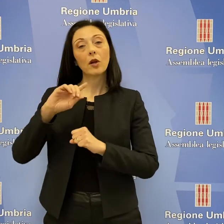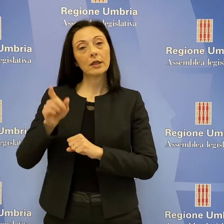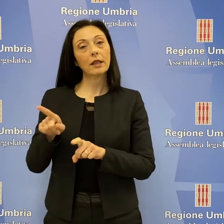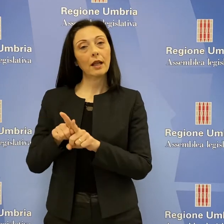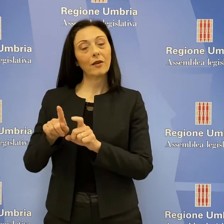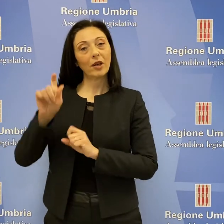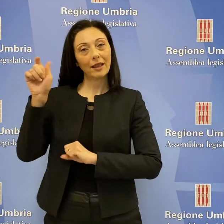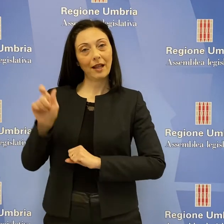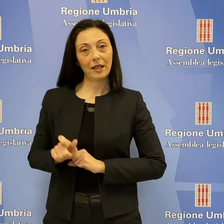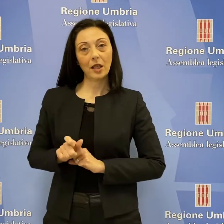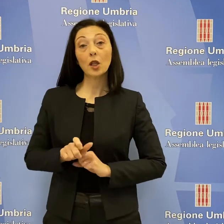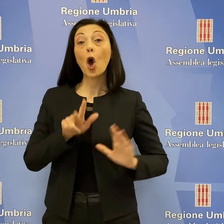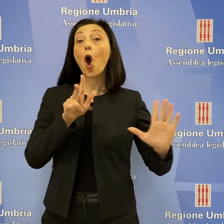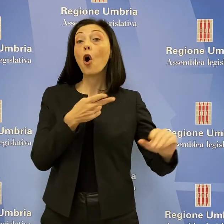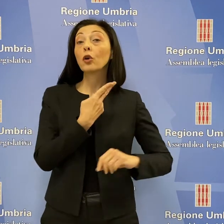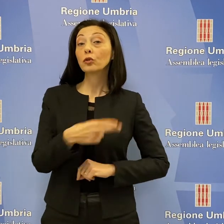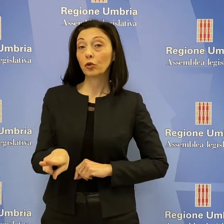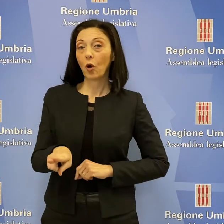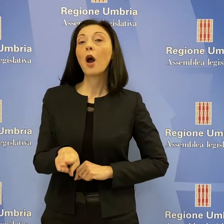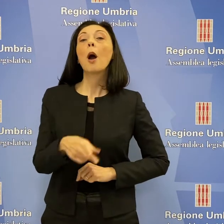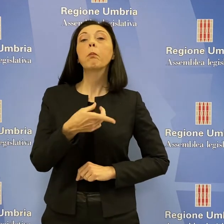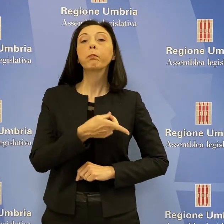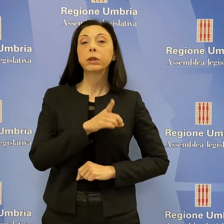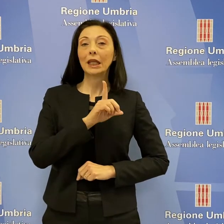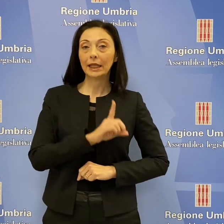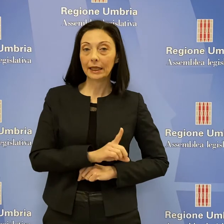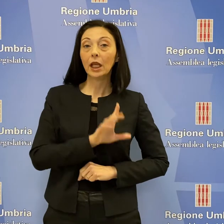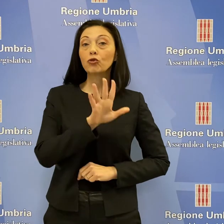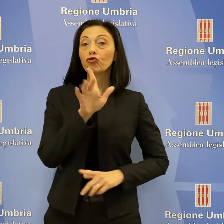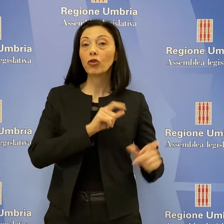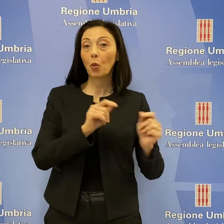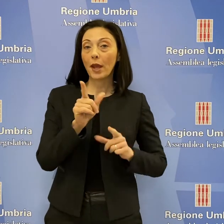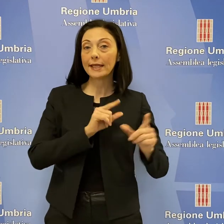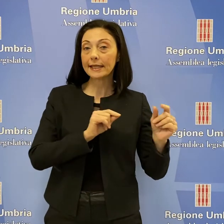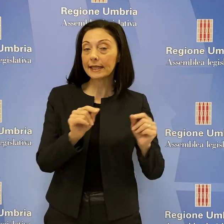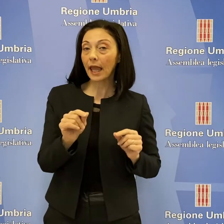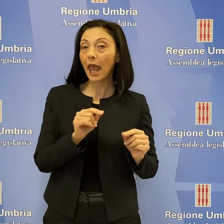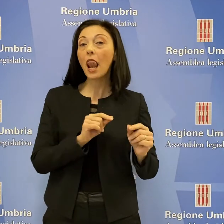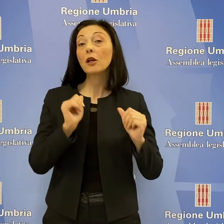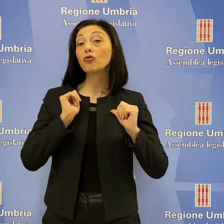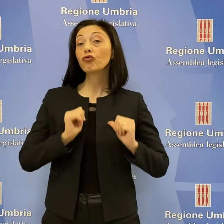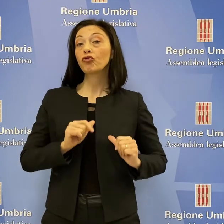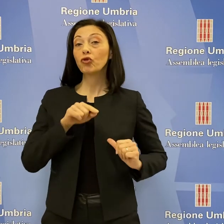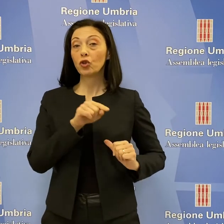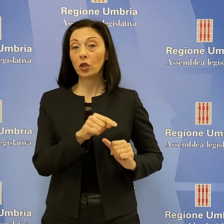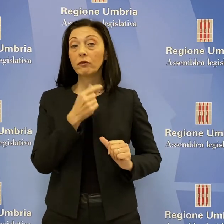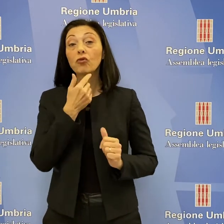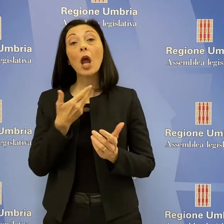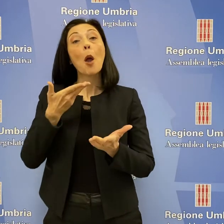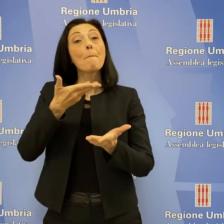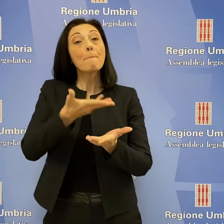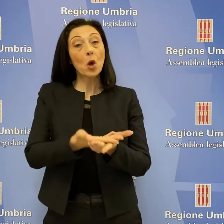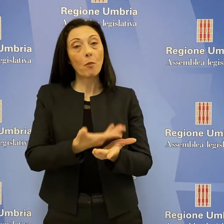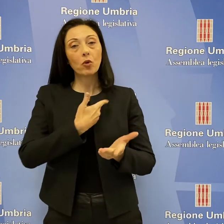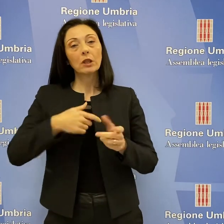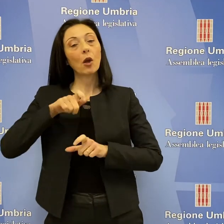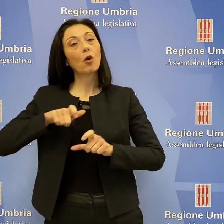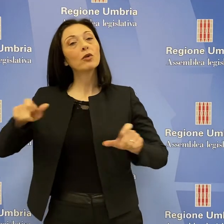Fratelli d'Italia e 8 contrari, Partito Democratico, Movimento 5 Stelle e Civici, la proposta dei consiglieri della Lega,